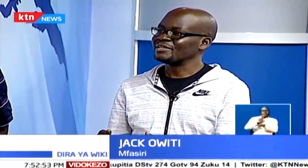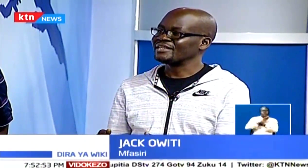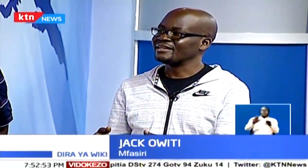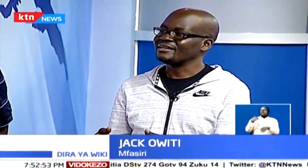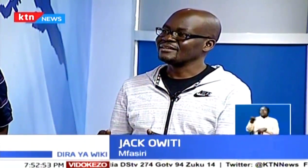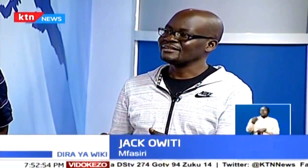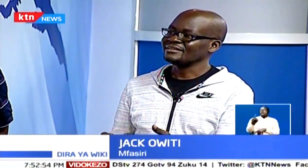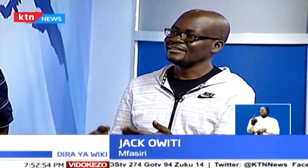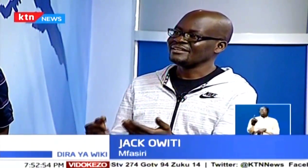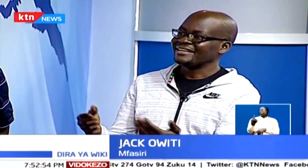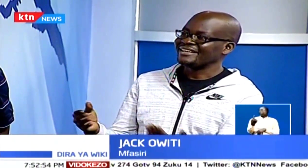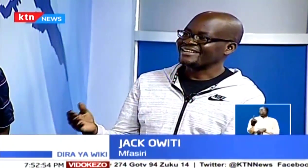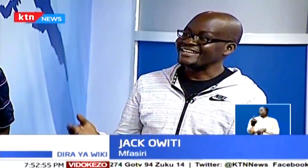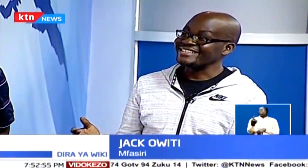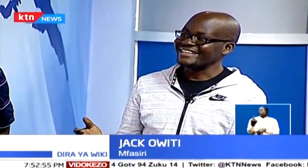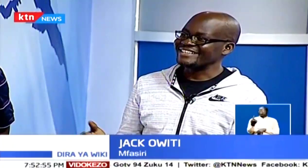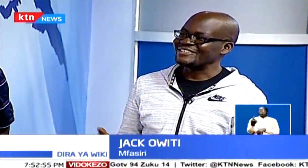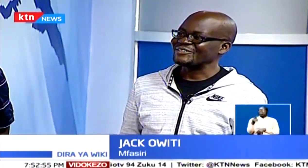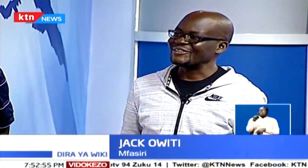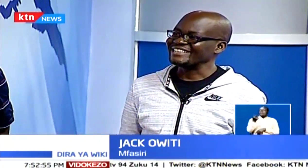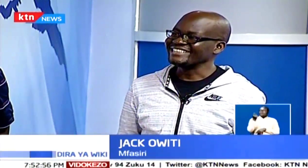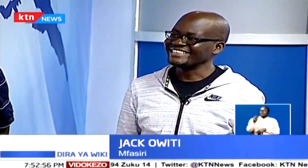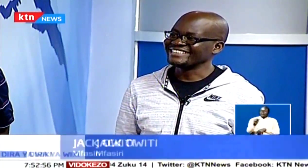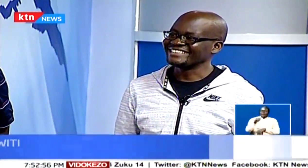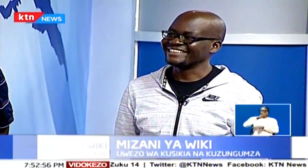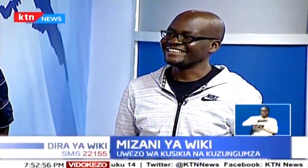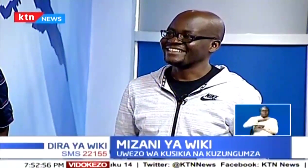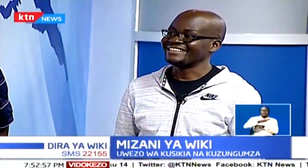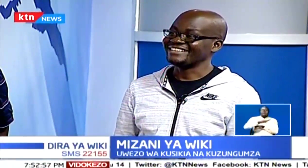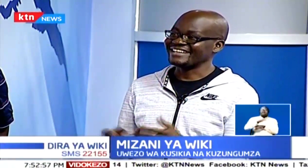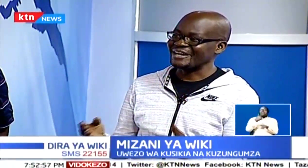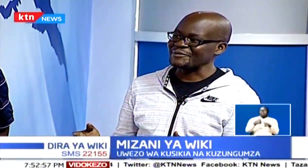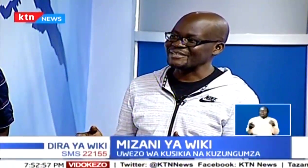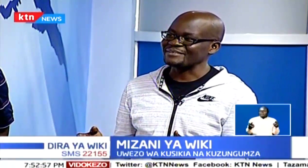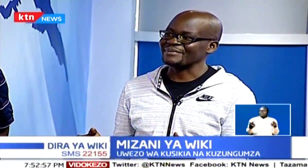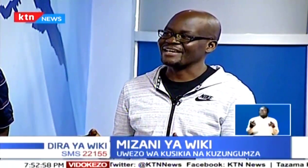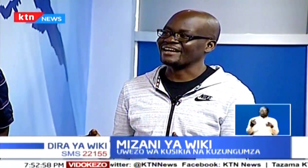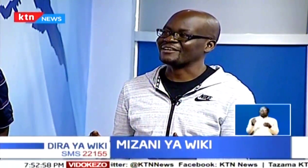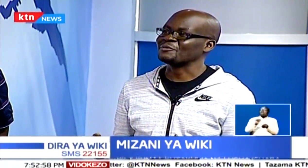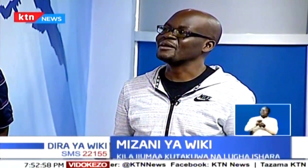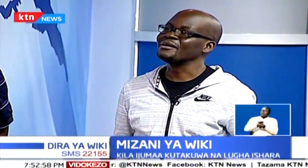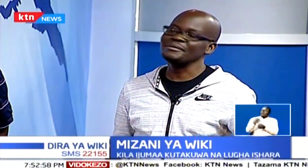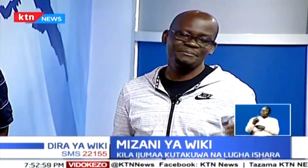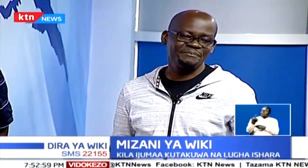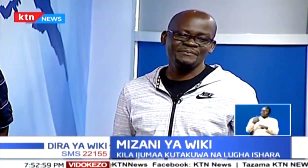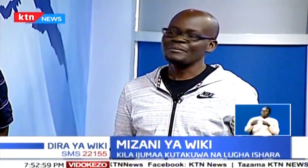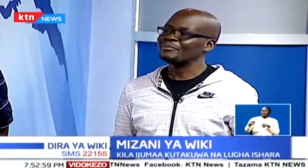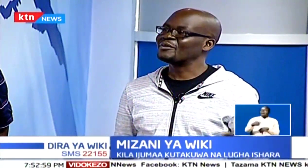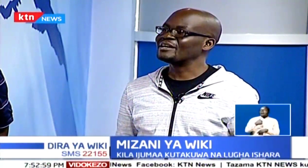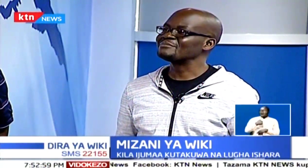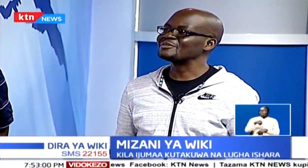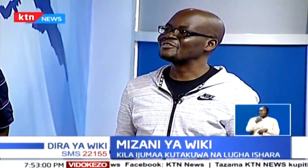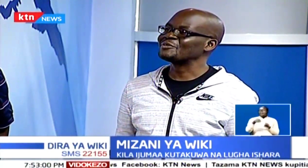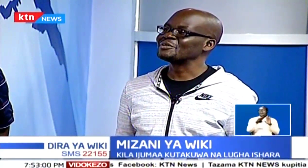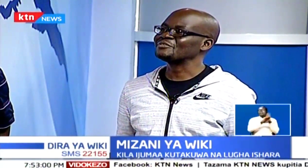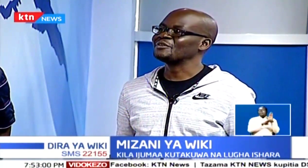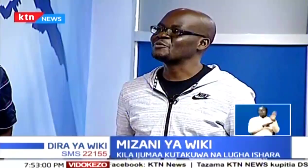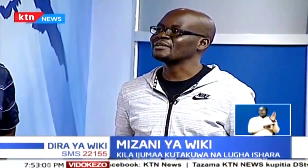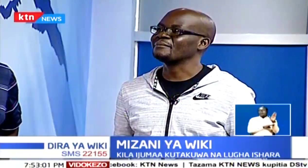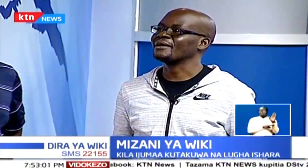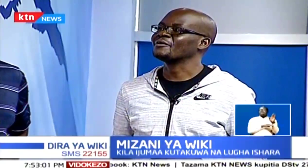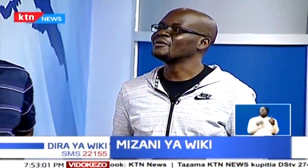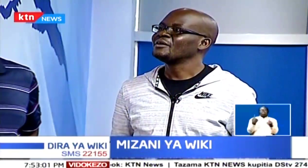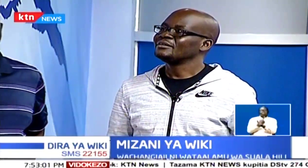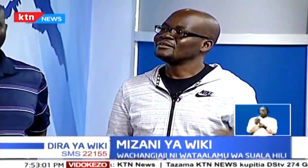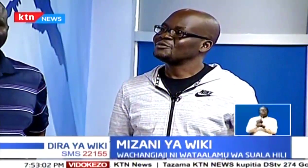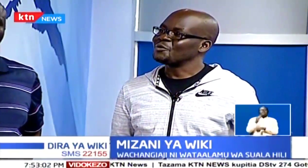siyo tu kwenye KTN jioni, mhm. Dira ya wiki peke yake. Kuna programs tufauti,